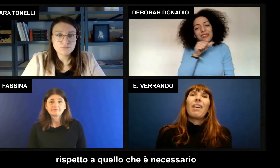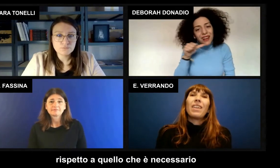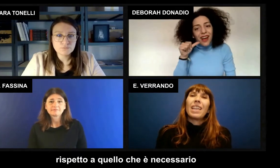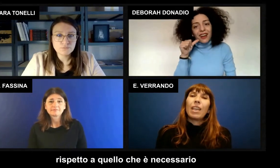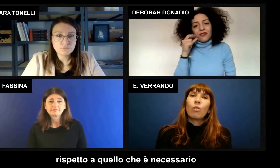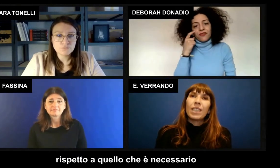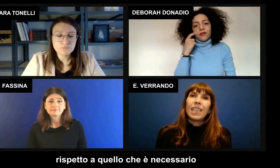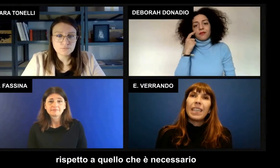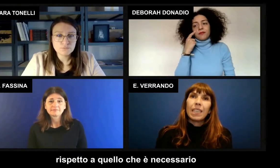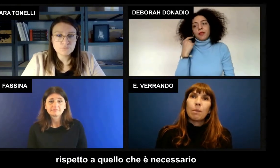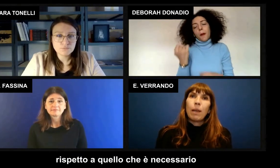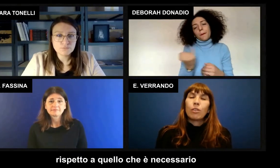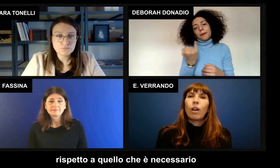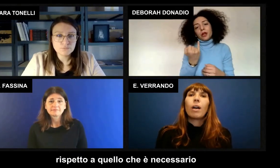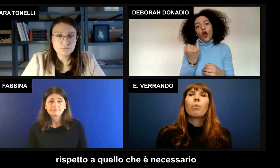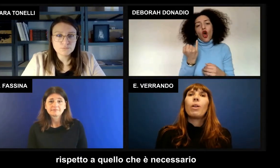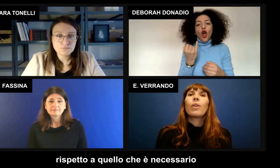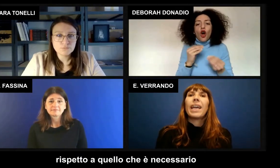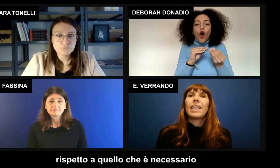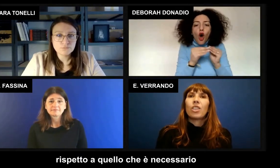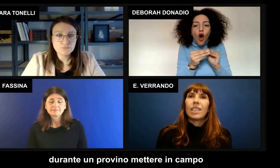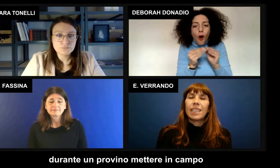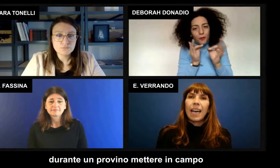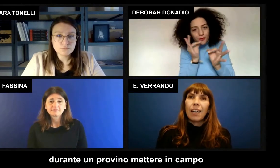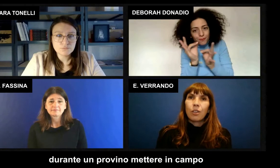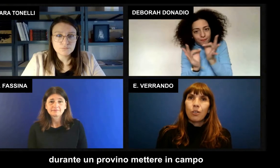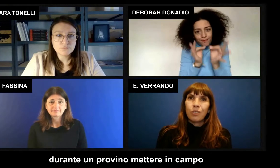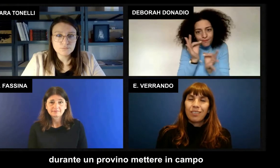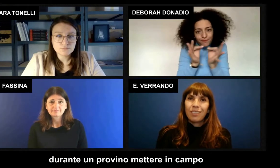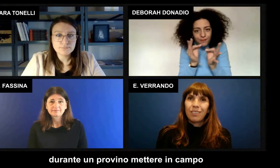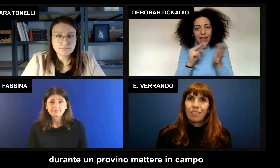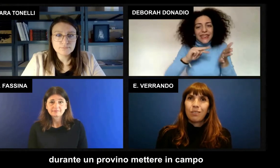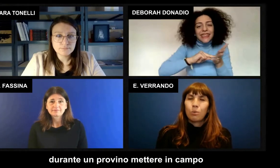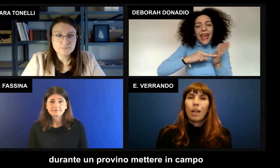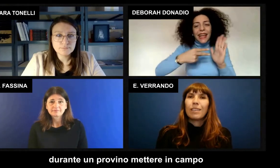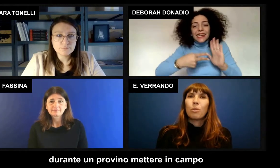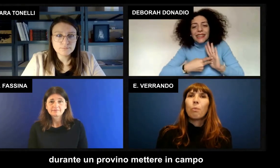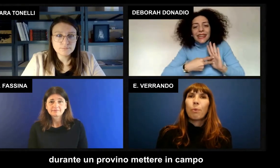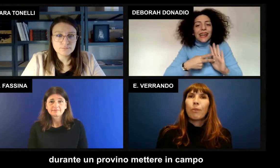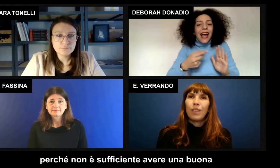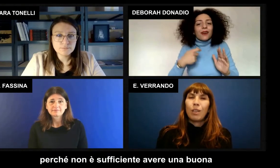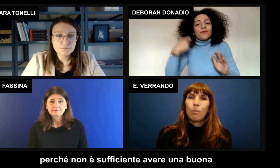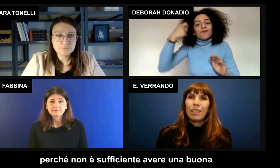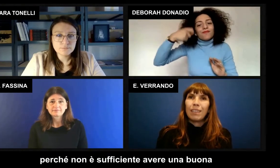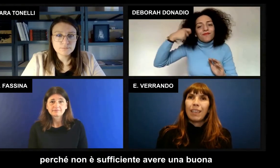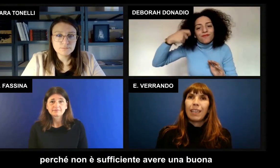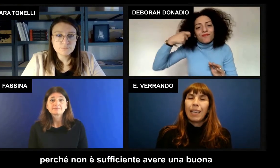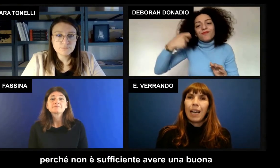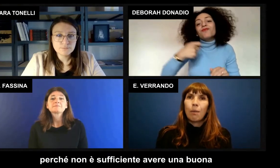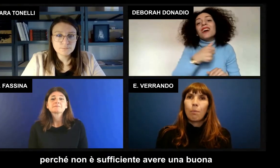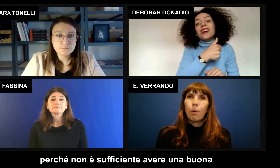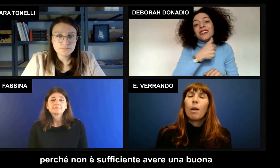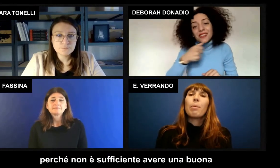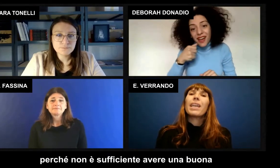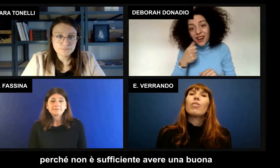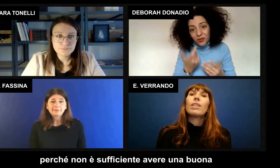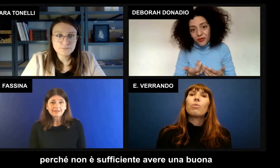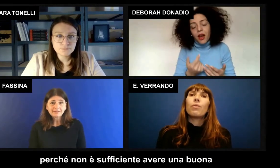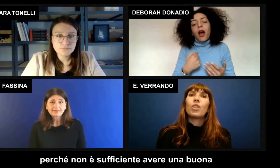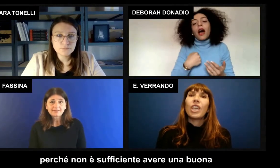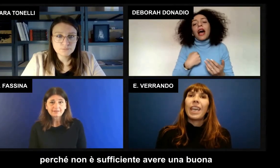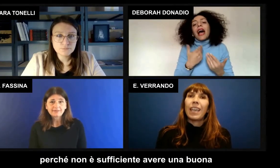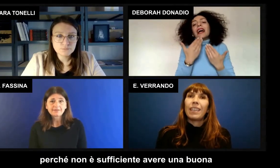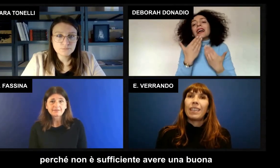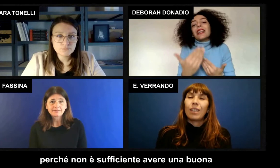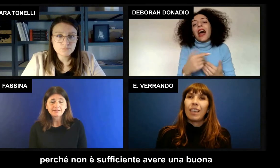avere dei consigli rispetto a quello che è necessario durante un provino mettere in campo perché non è